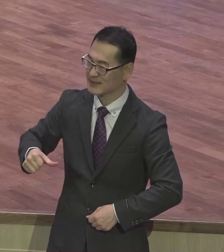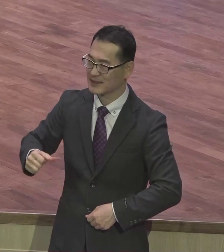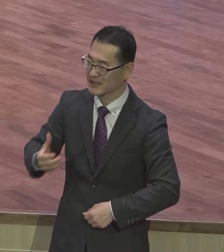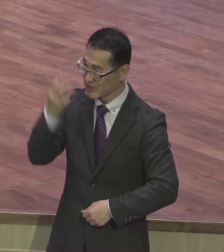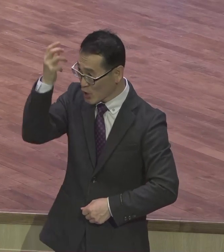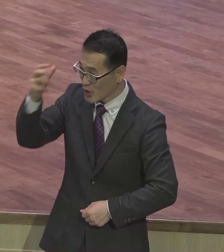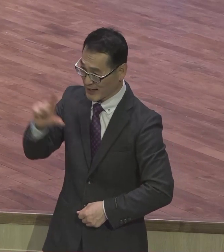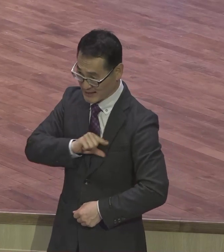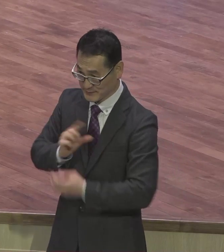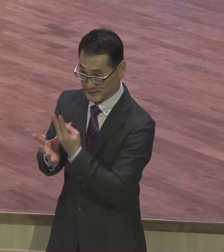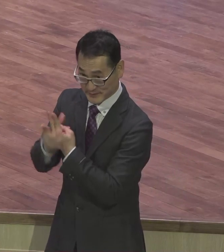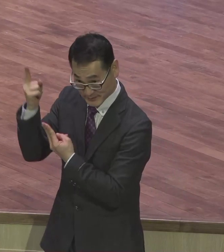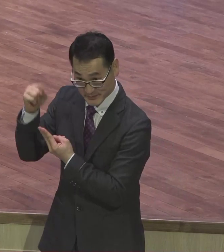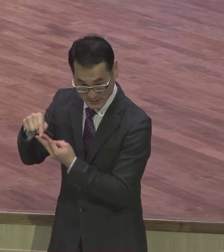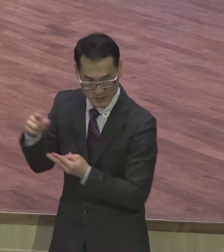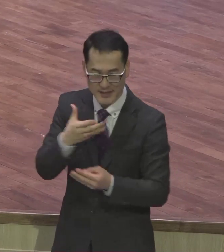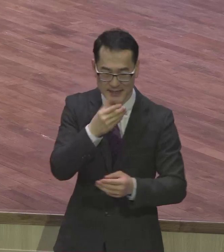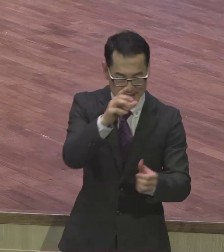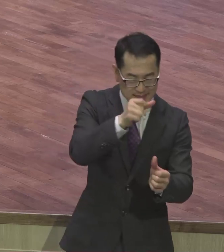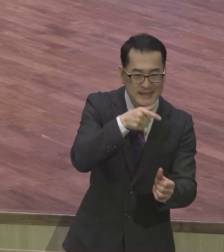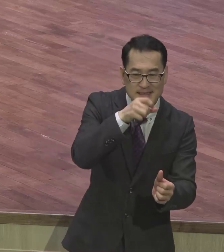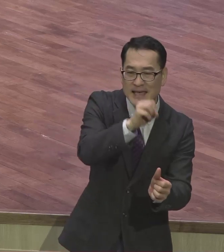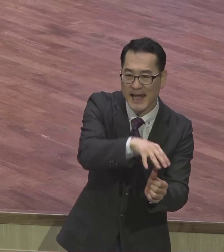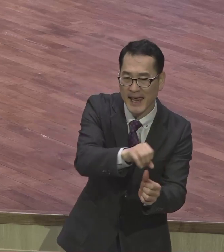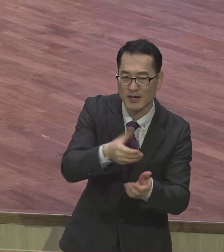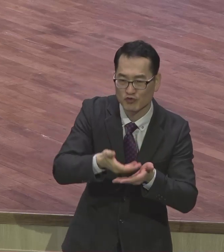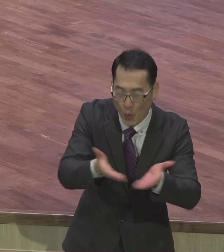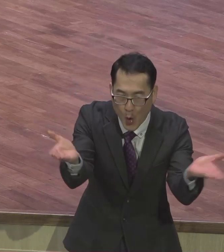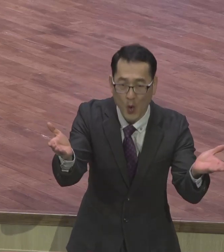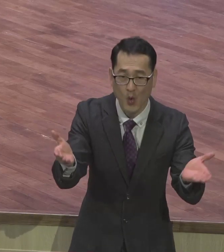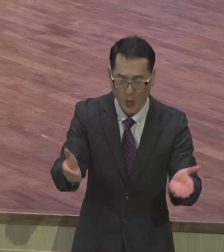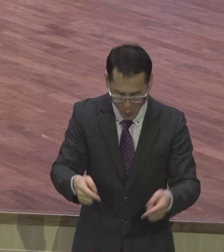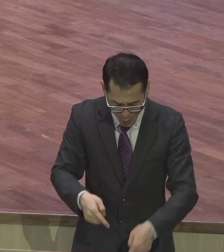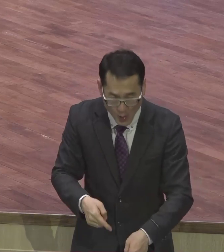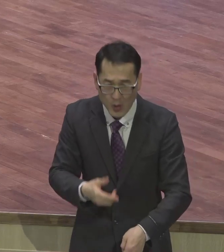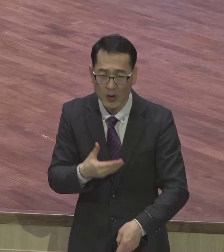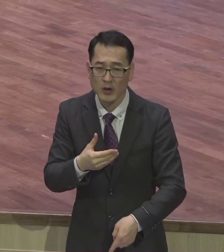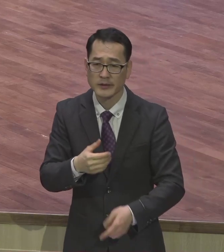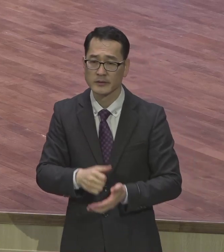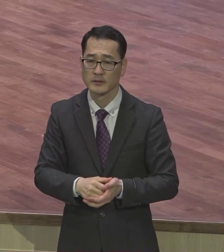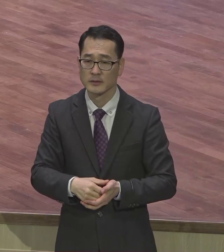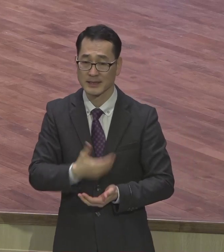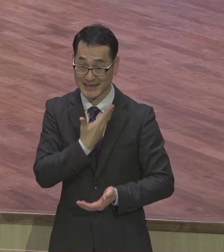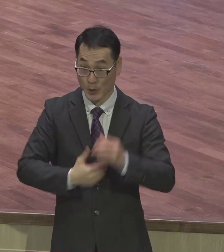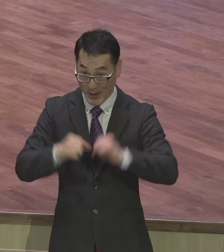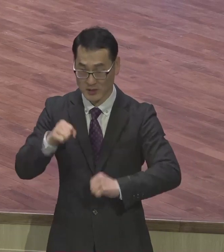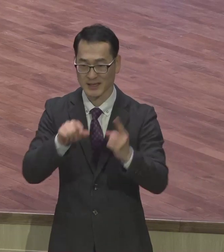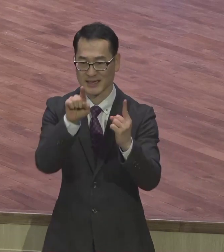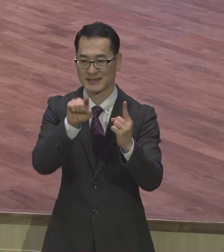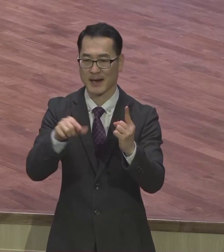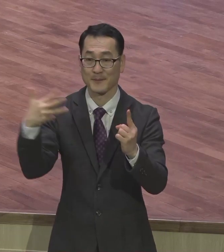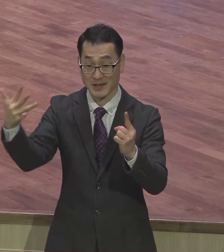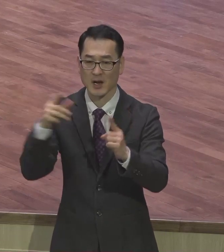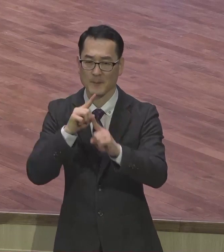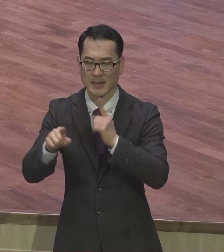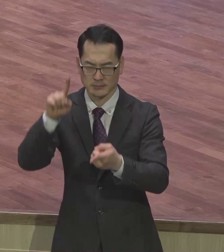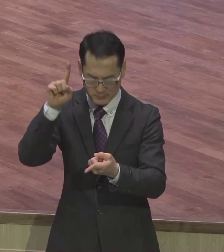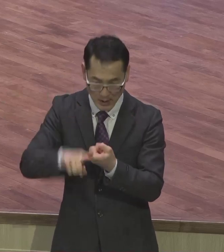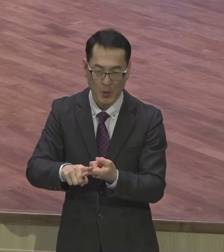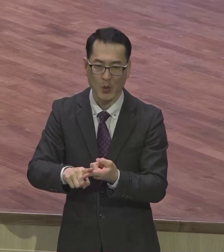하라. 땅 끝까지 만민에게 계속 움직여라 움직여 행편되고 안 되고 언제 행편되고 캠프